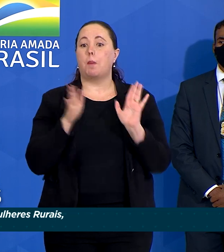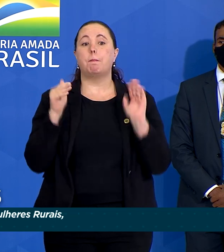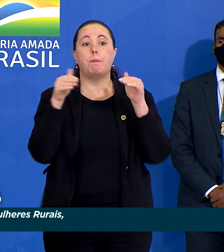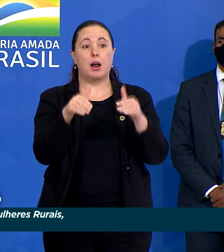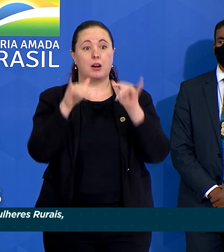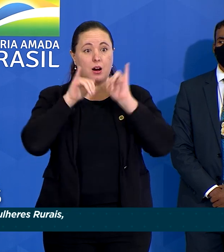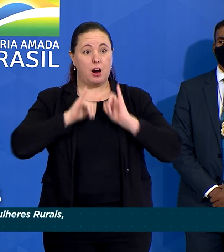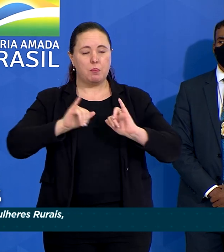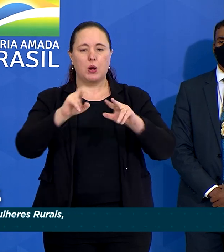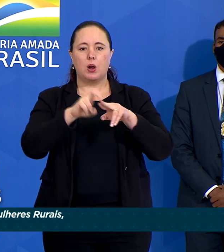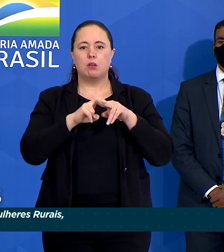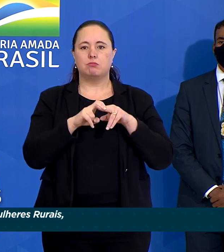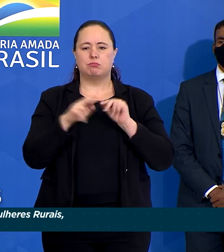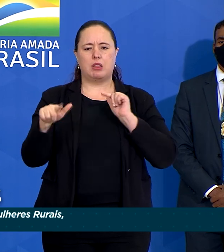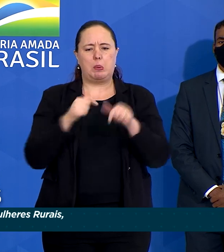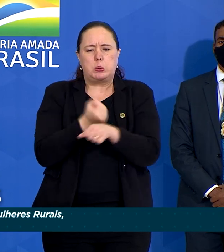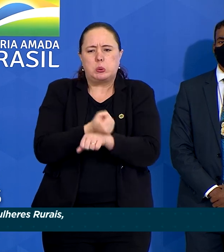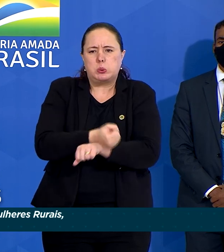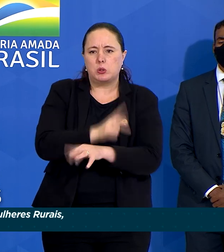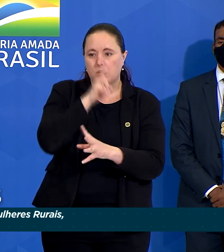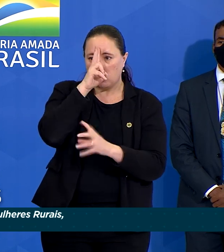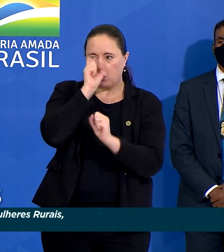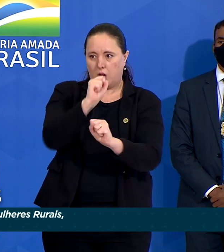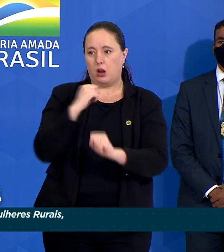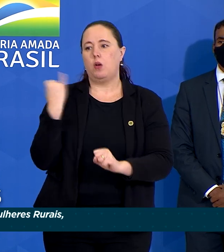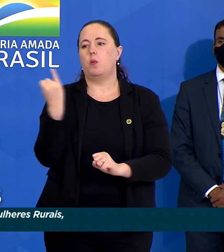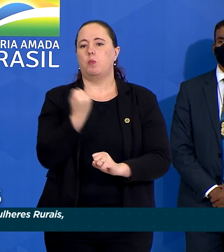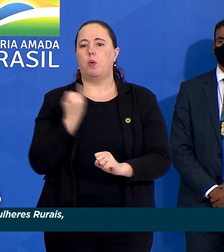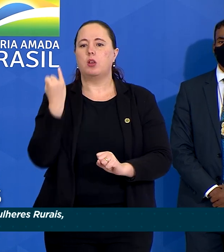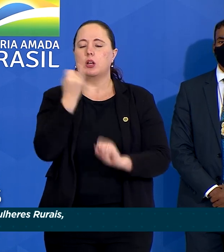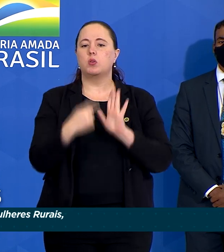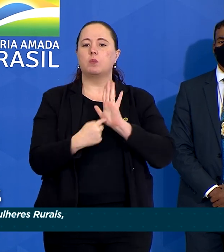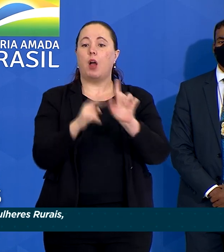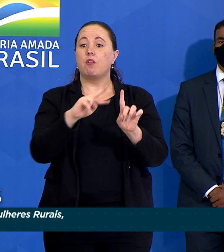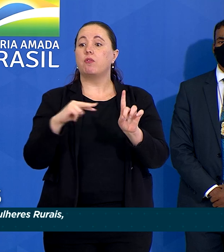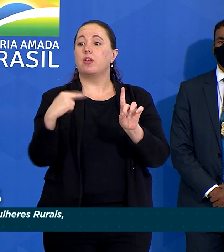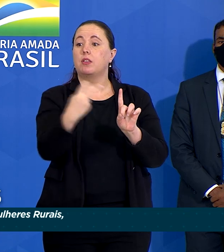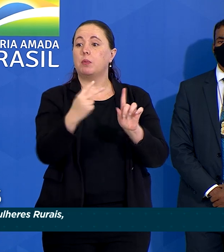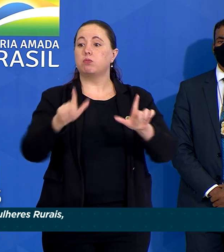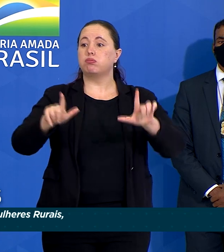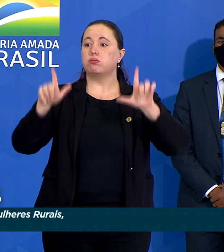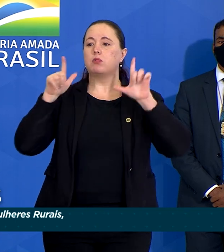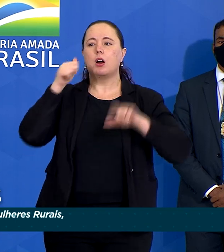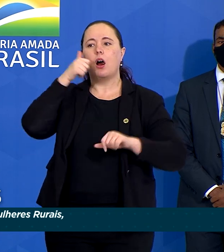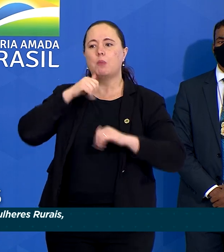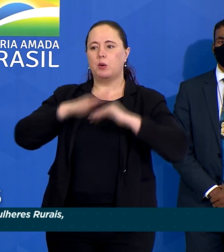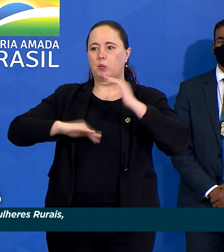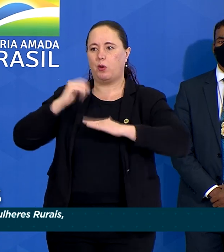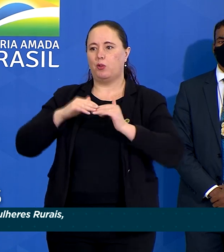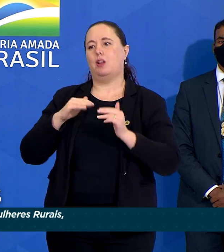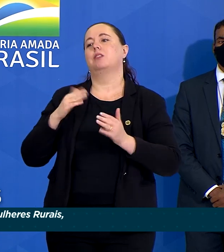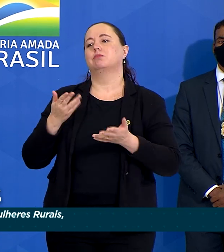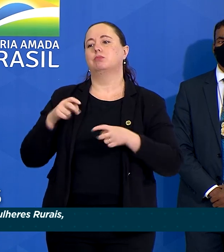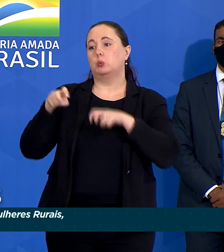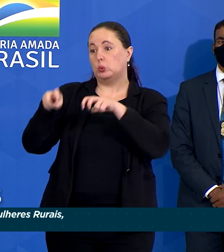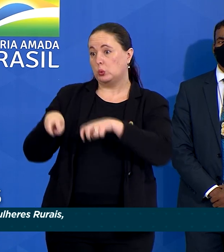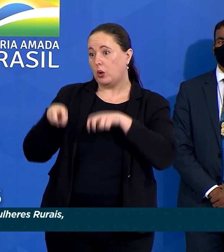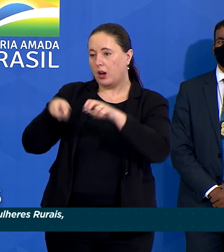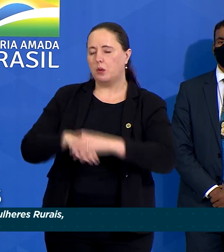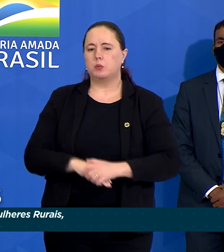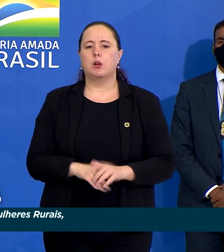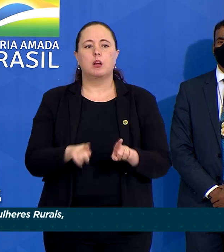dessa campanha pelo esforço tão importante em dar visibilidade à mulher do campo, a essas mulheres